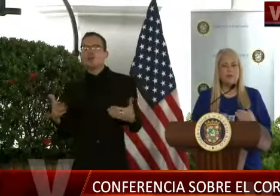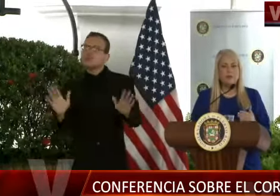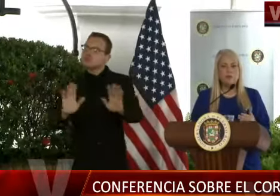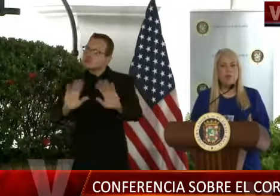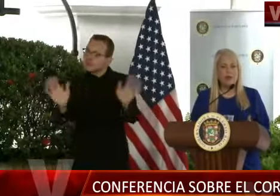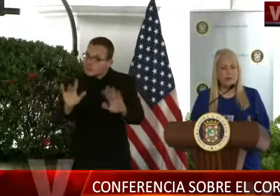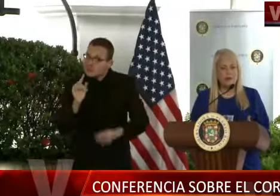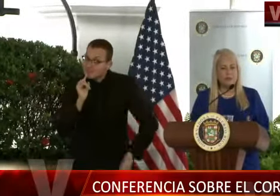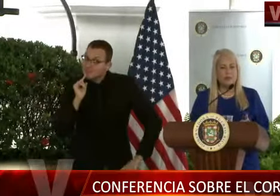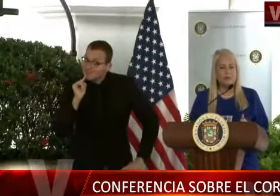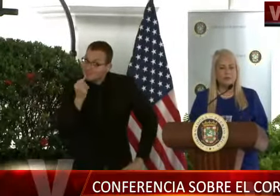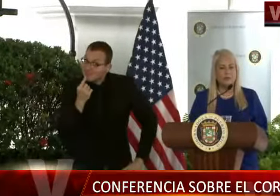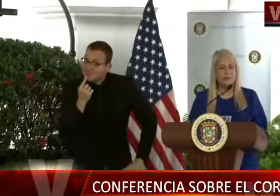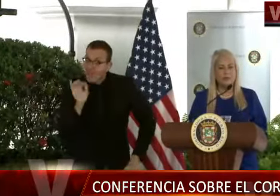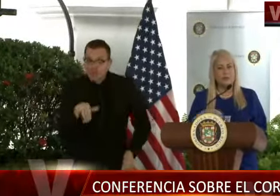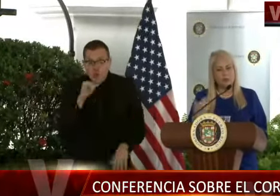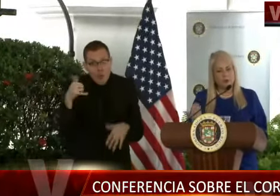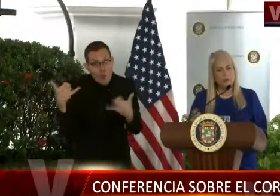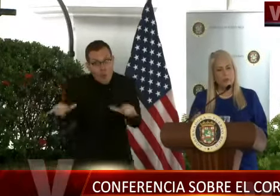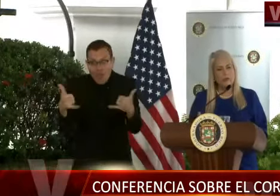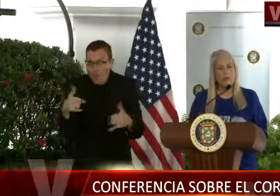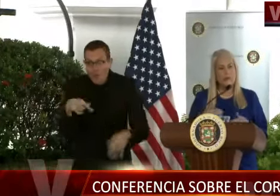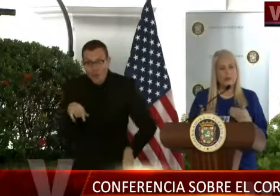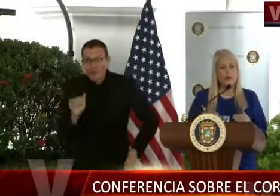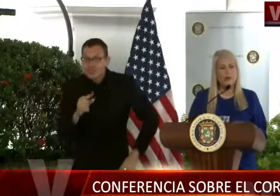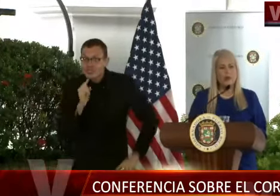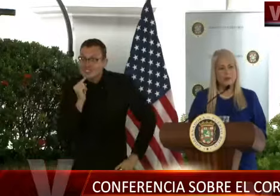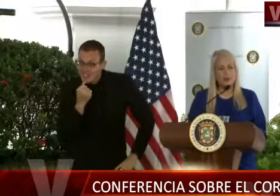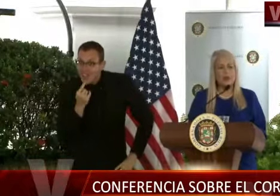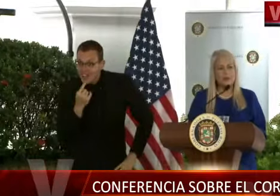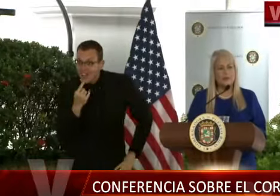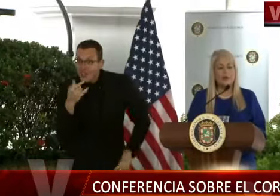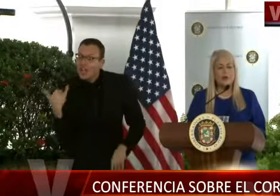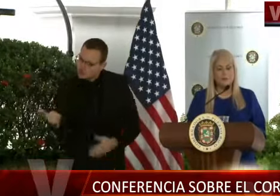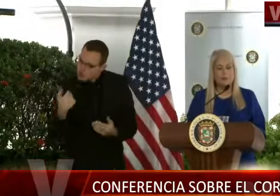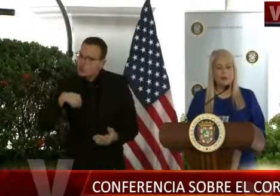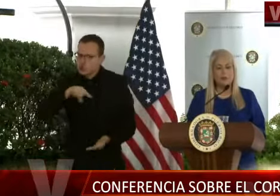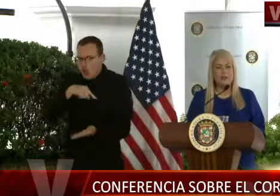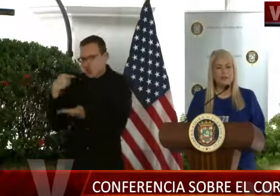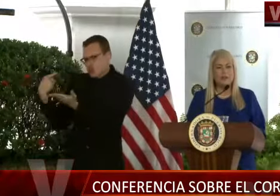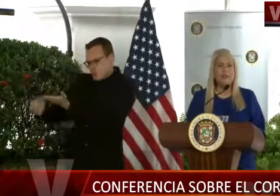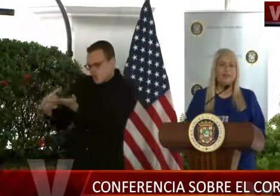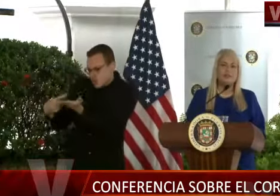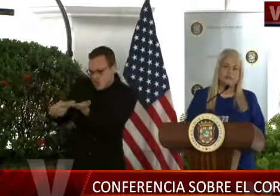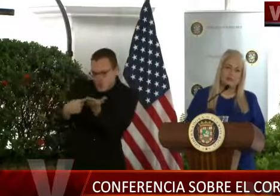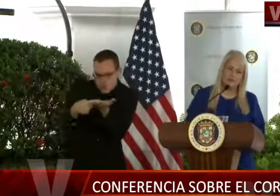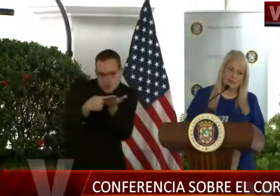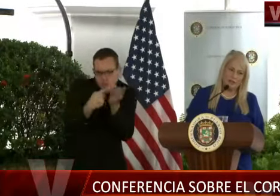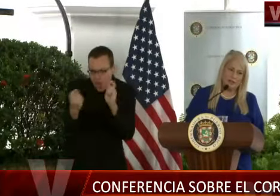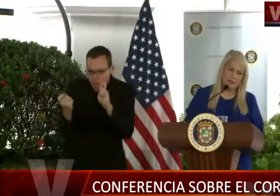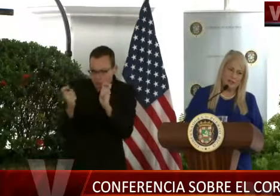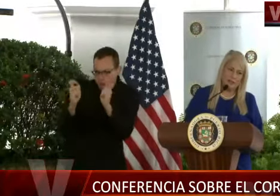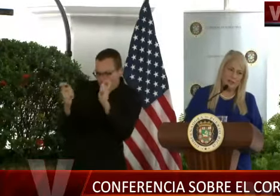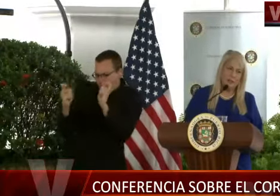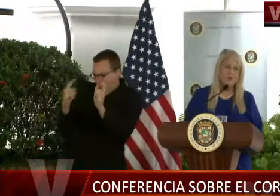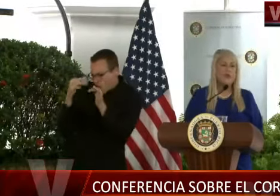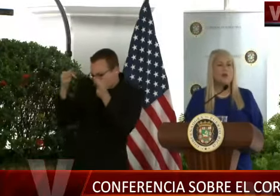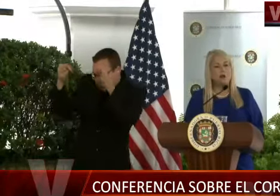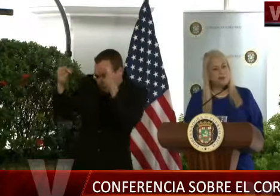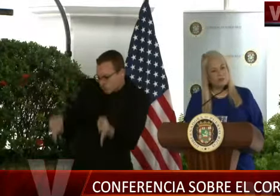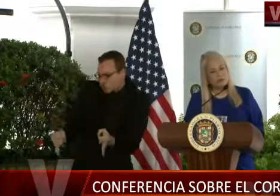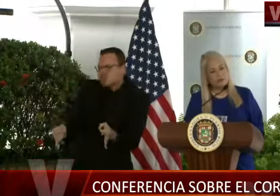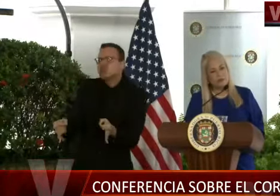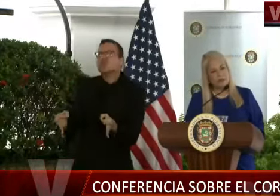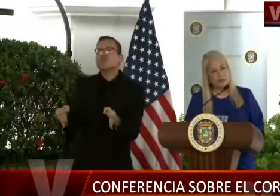contestación, quizás un poco más adelante, cuando tengamos otros elementos y ver cómo va evolucionando, podemos decidir si se van flexibilizando